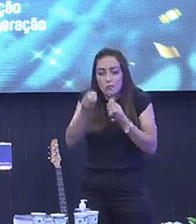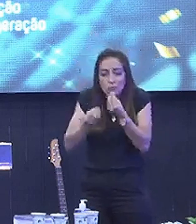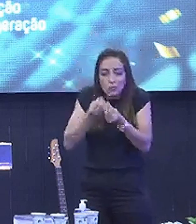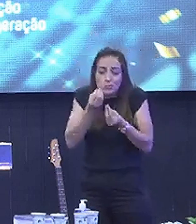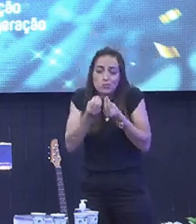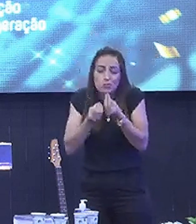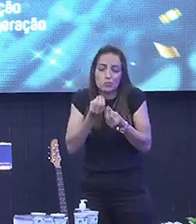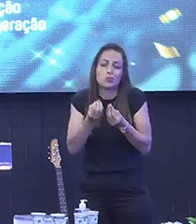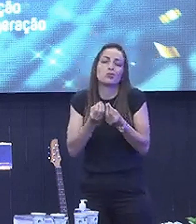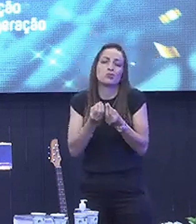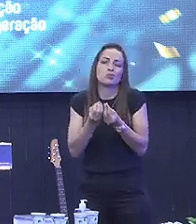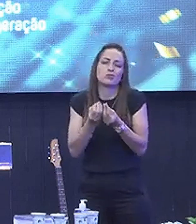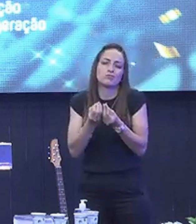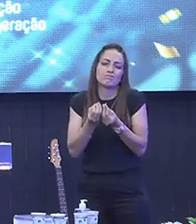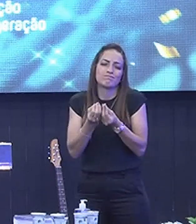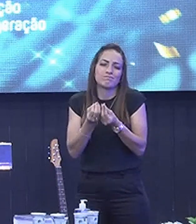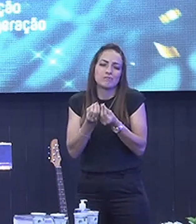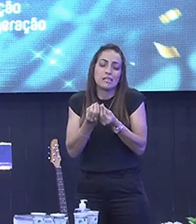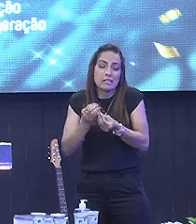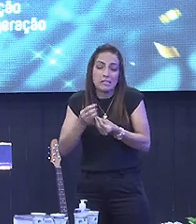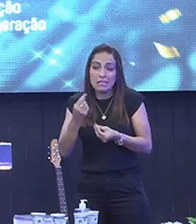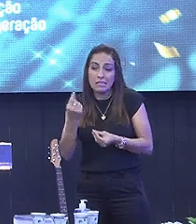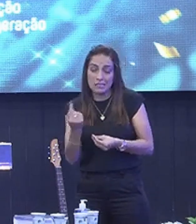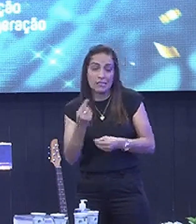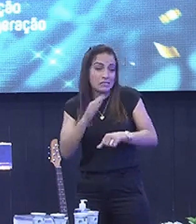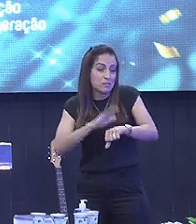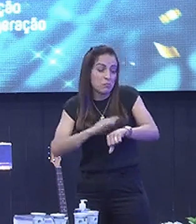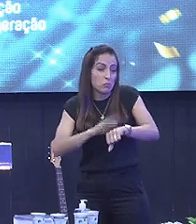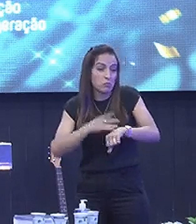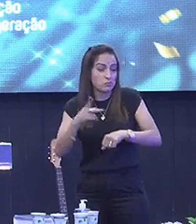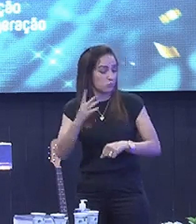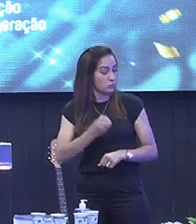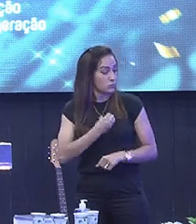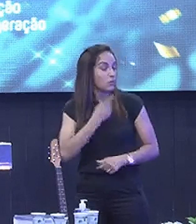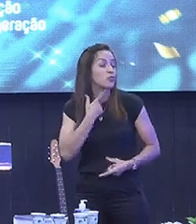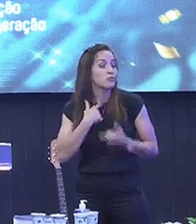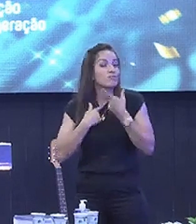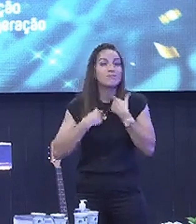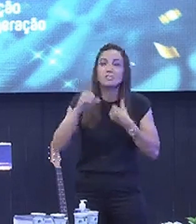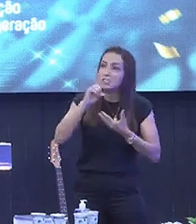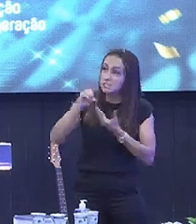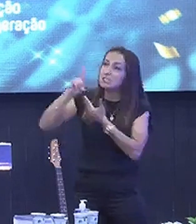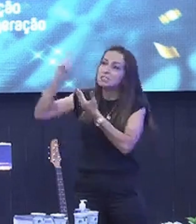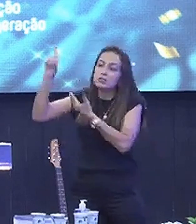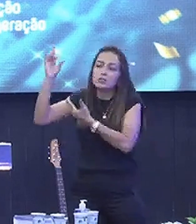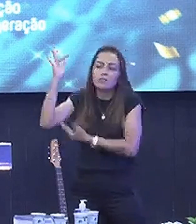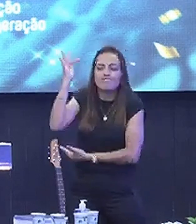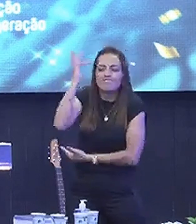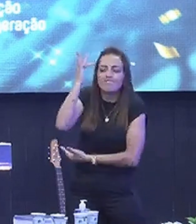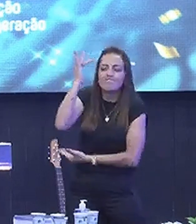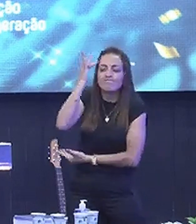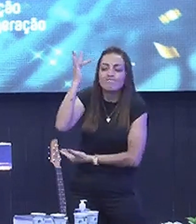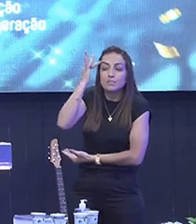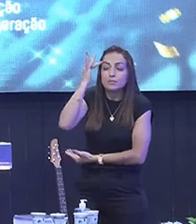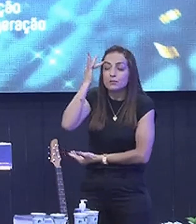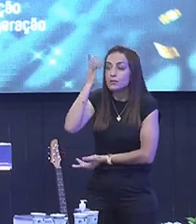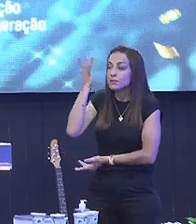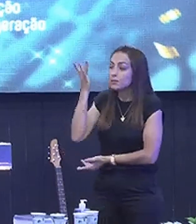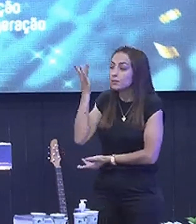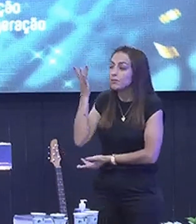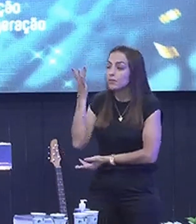cada fase É importante isso E é vontade de Deus que nós sejamos maduros E